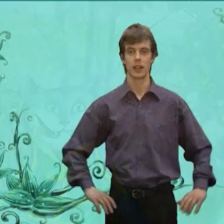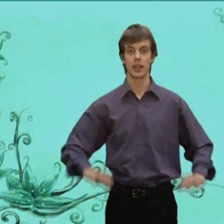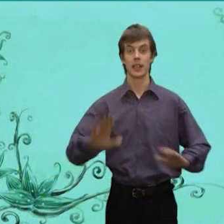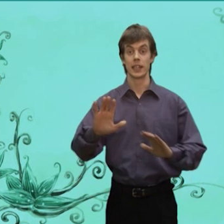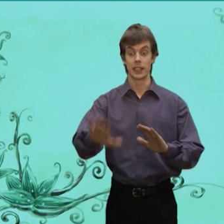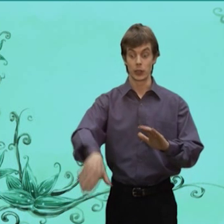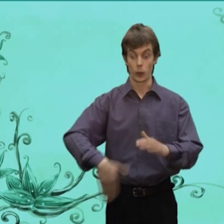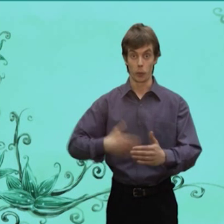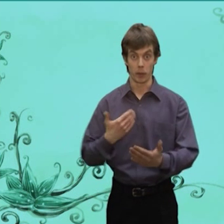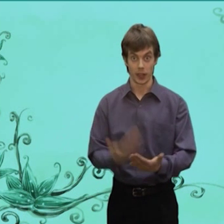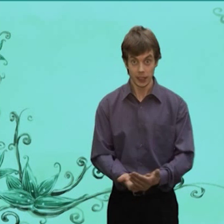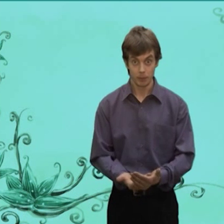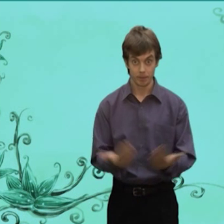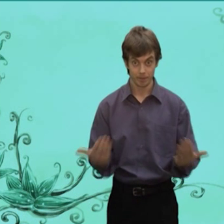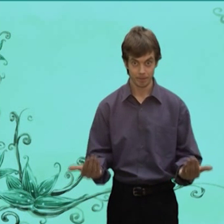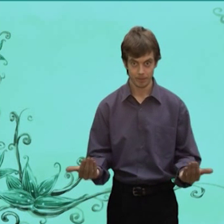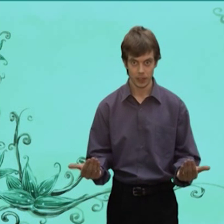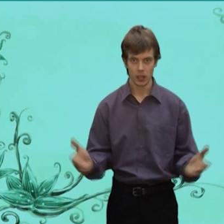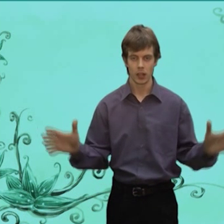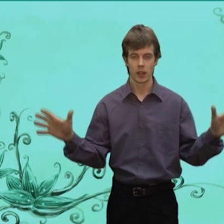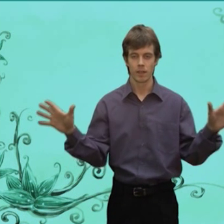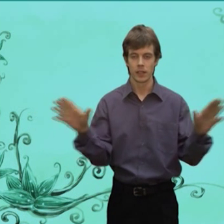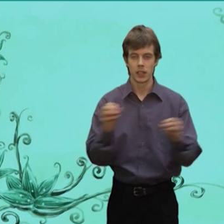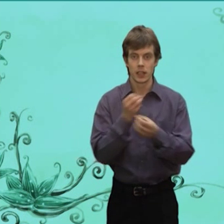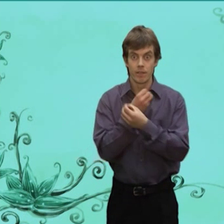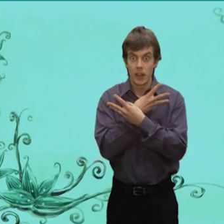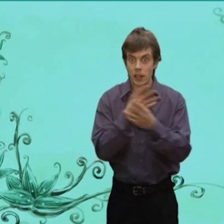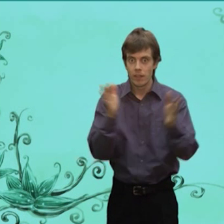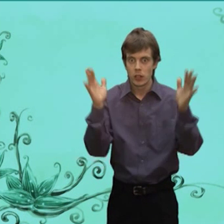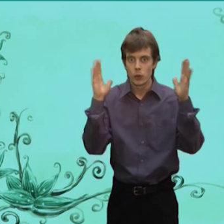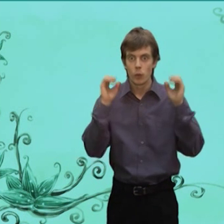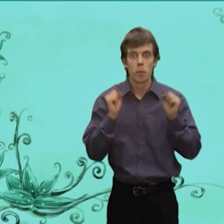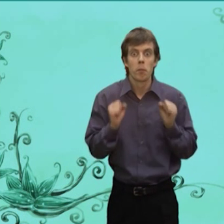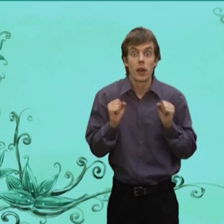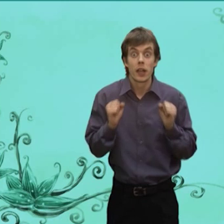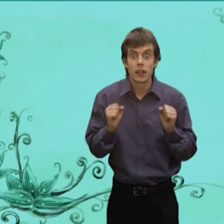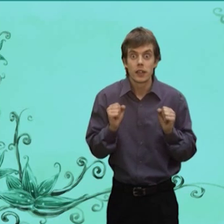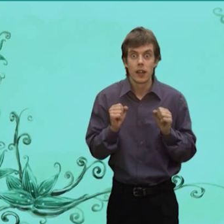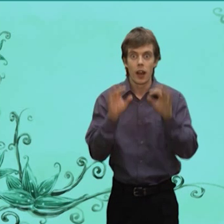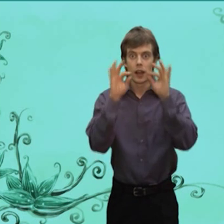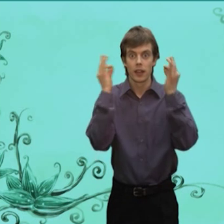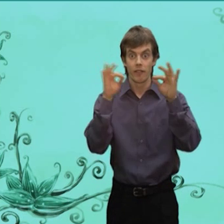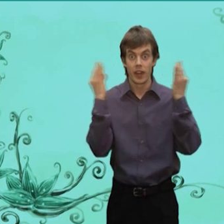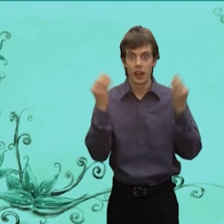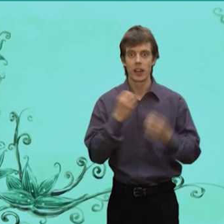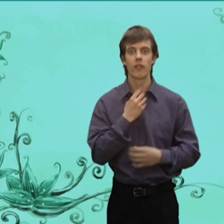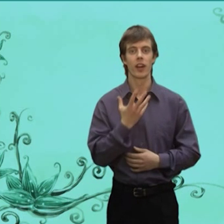Сто С поры В лесу Все Звери Котофей Ивановича